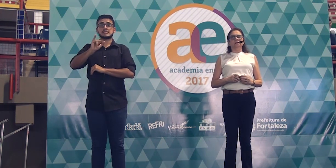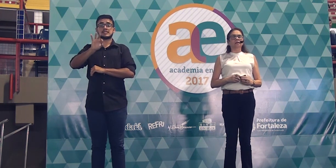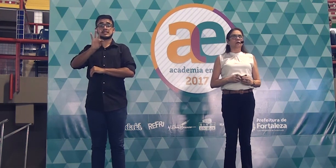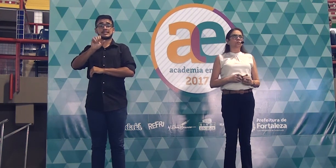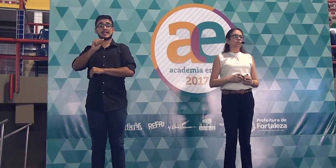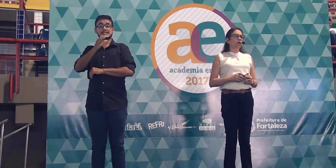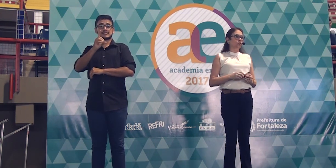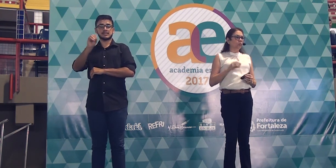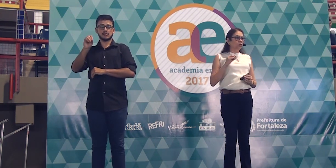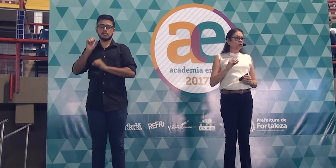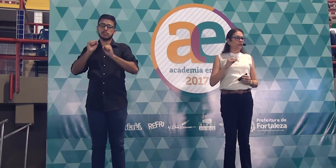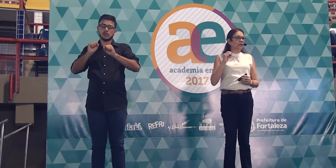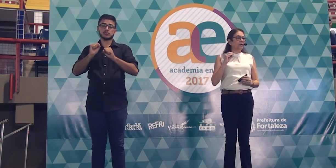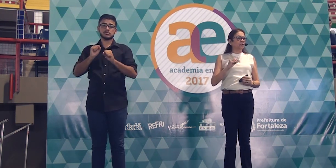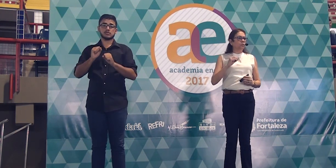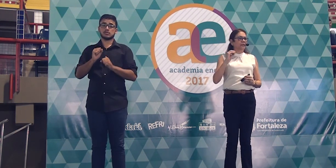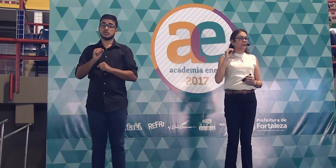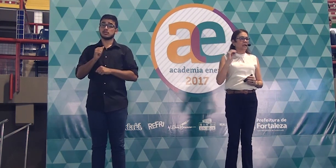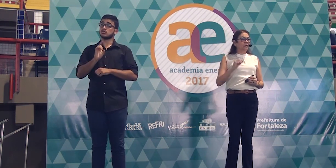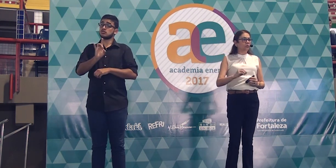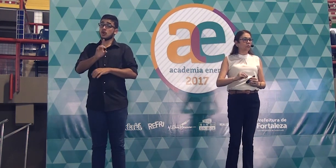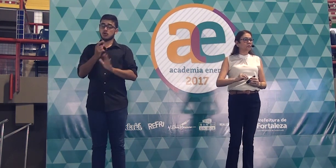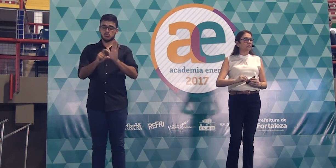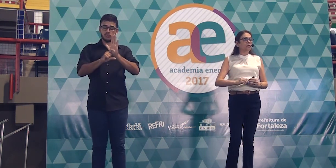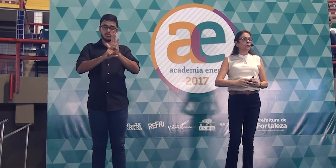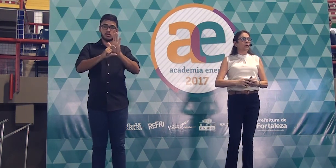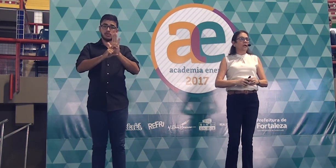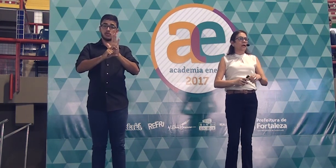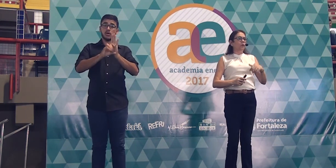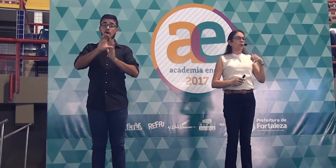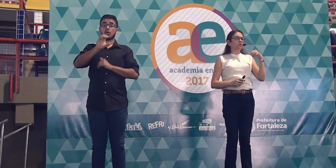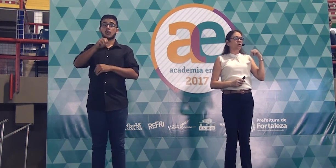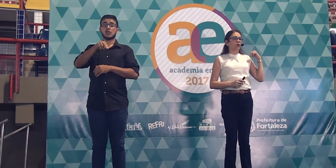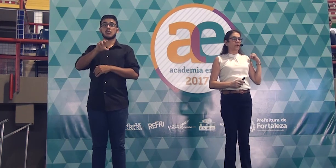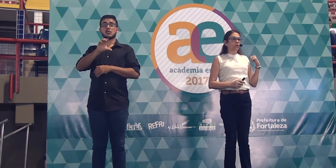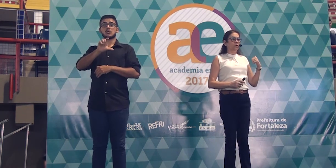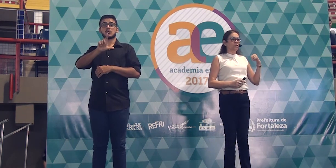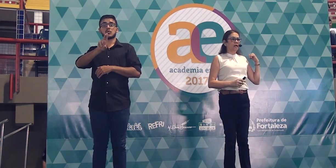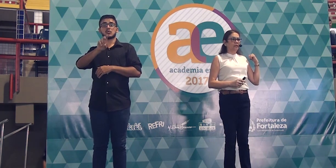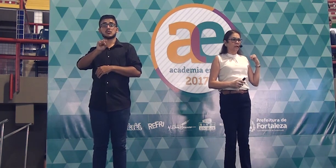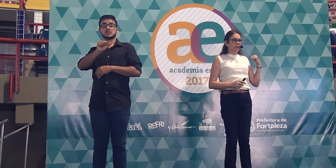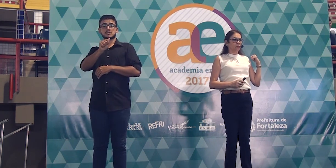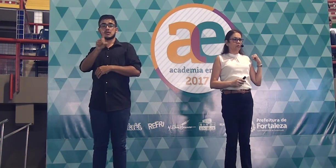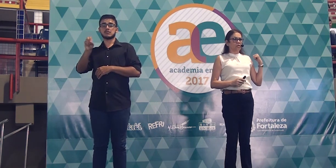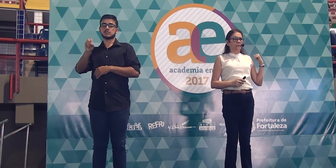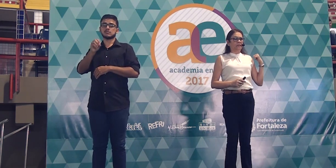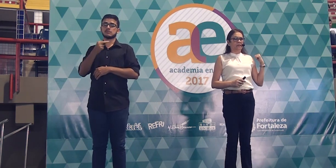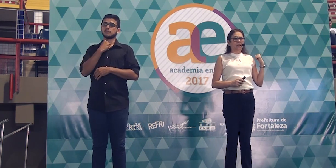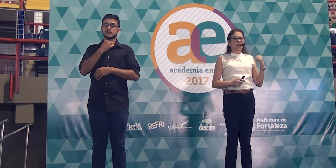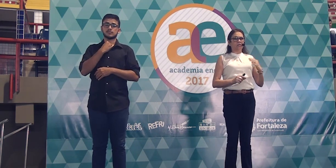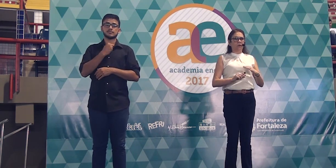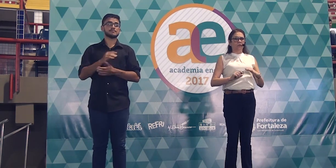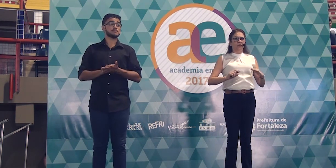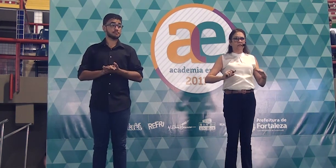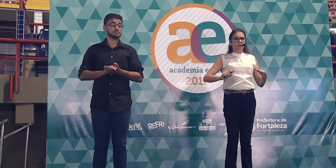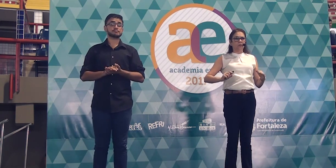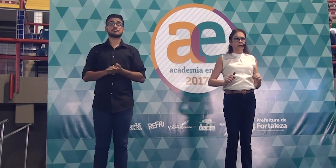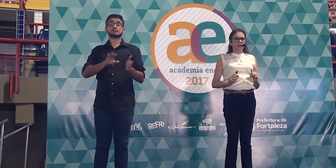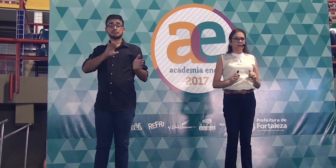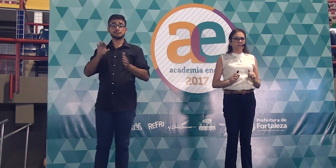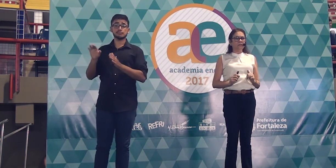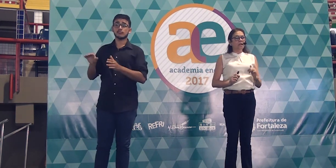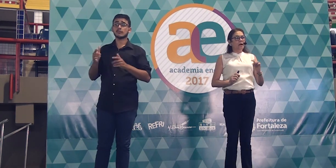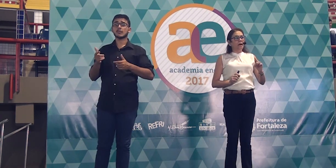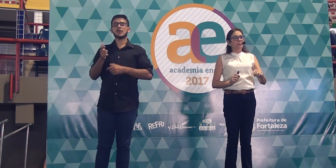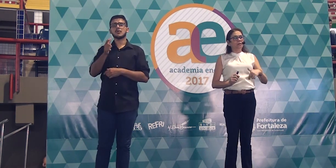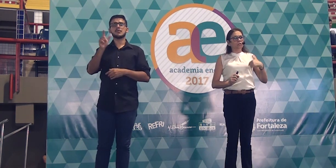alteração, todo mundo ficando atentos, porque os corretores lá dentro, eu já passei lá, já conversei com